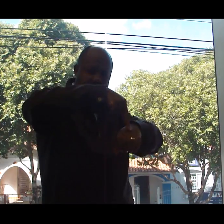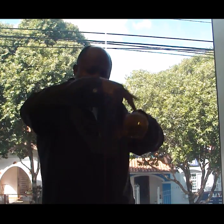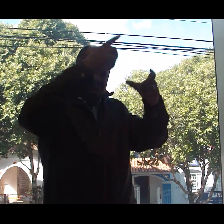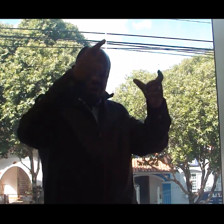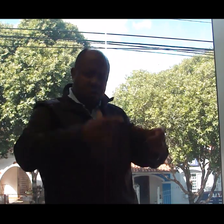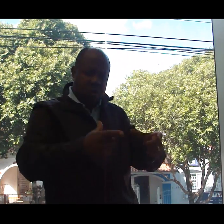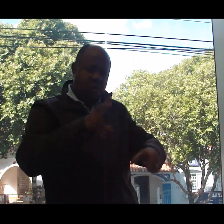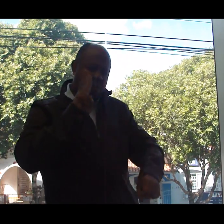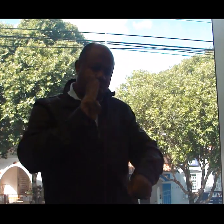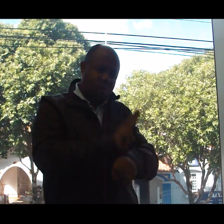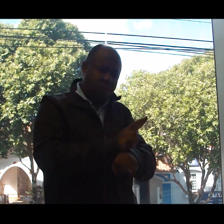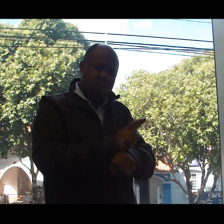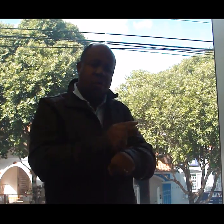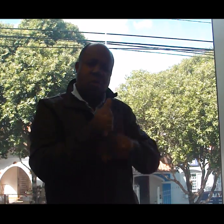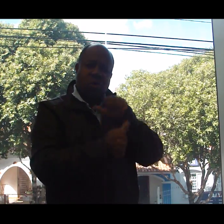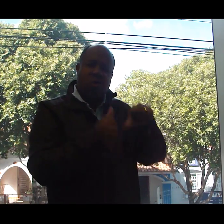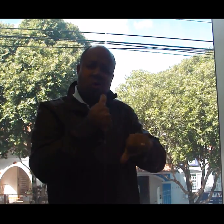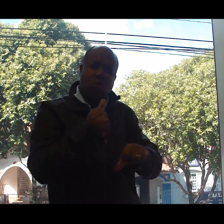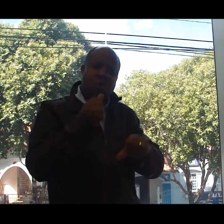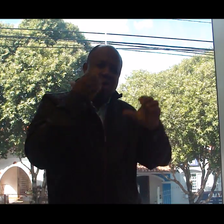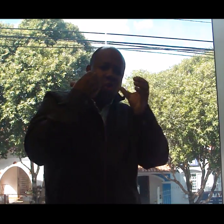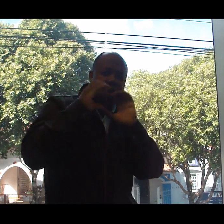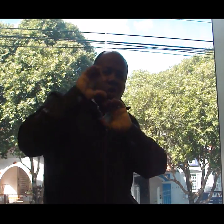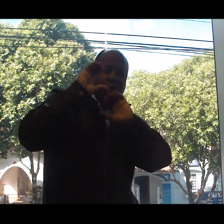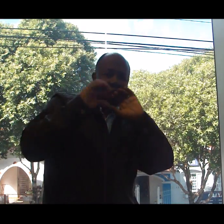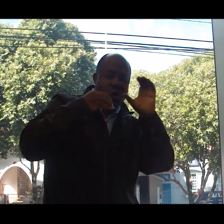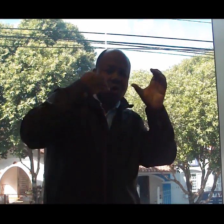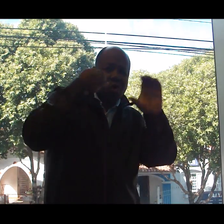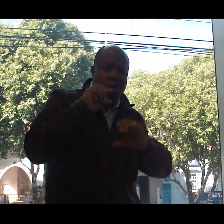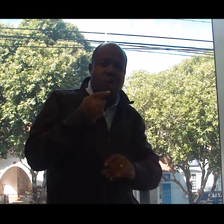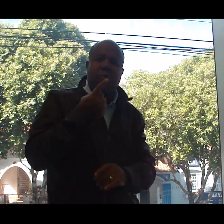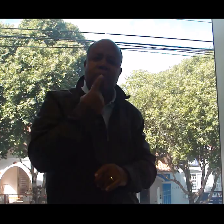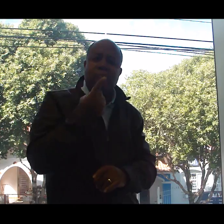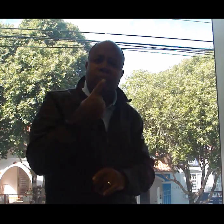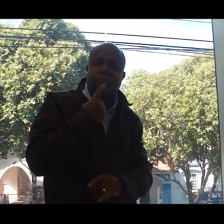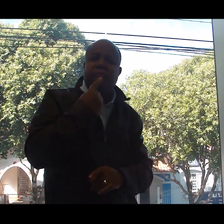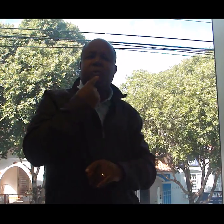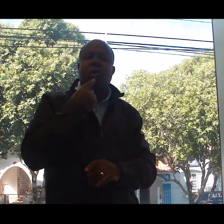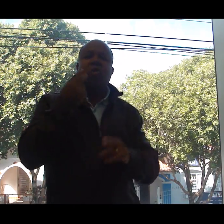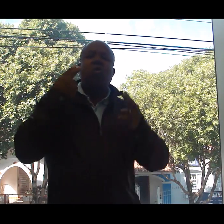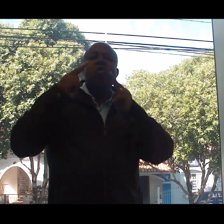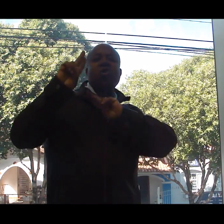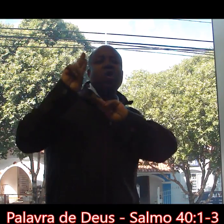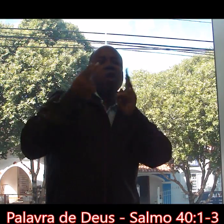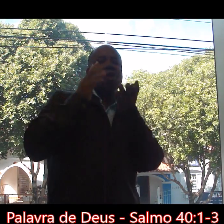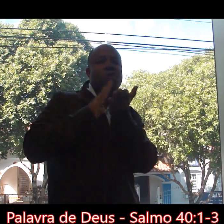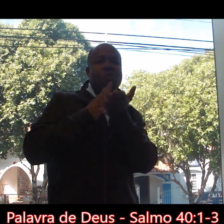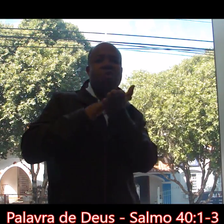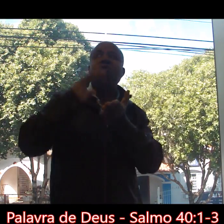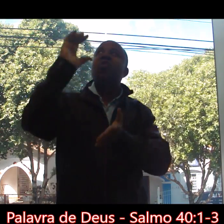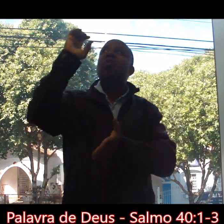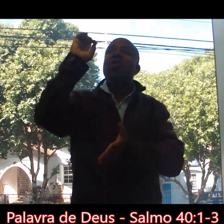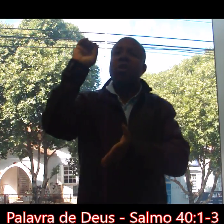Muitos verão isso e temerão E confiarão no Senhor Salmos 40, 1, 3